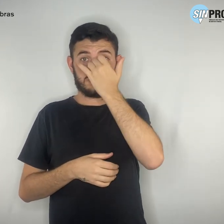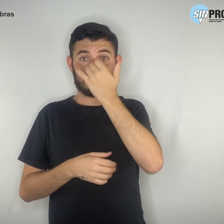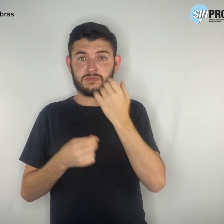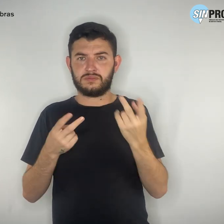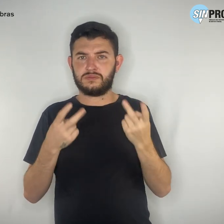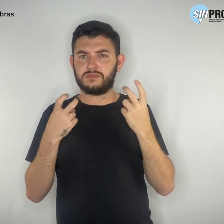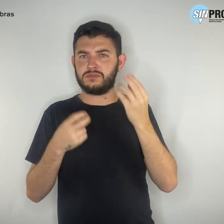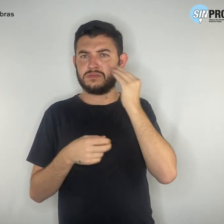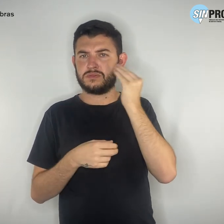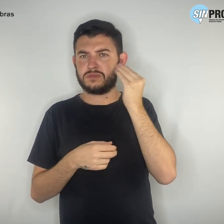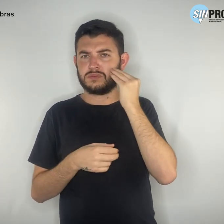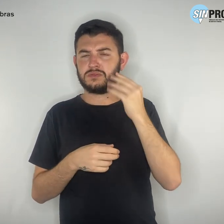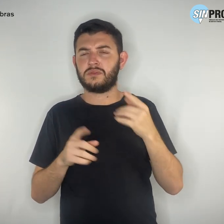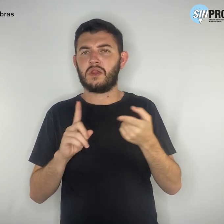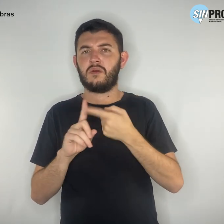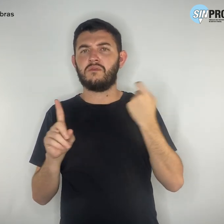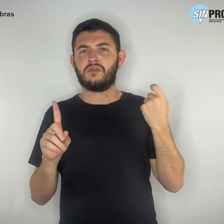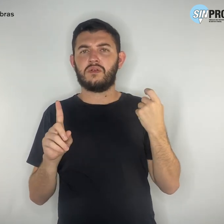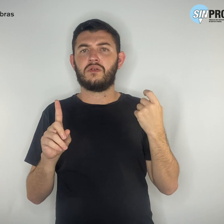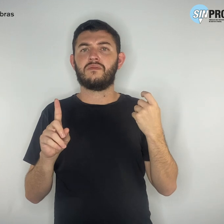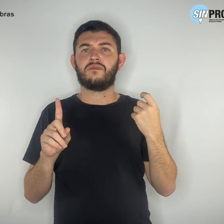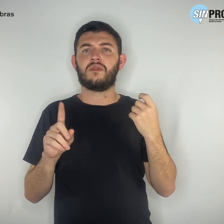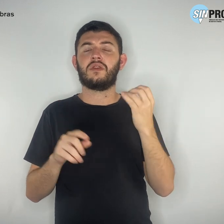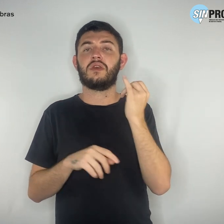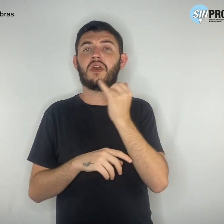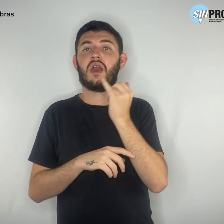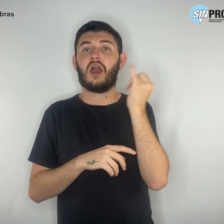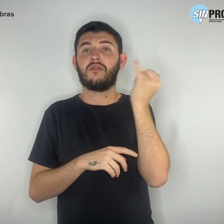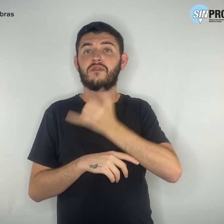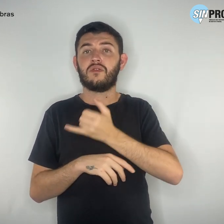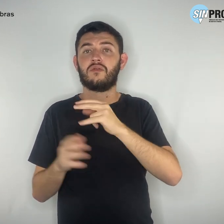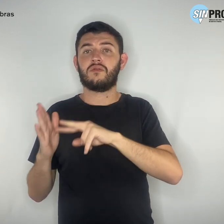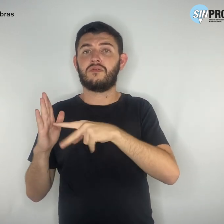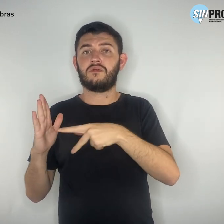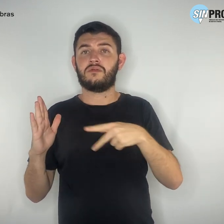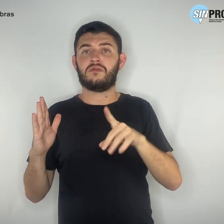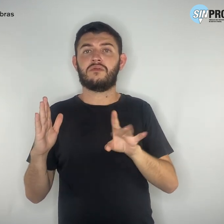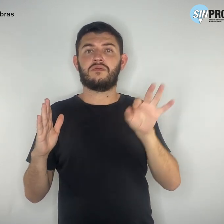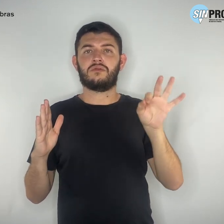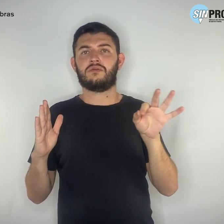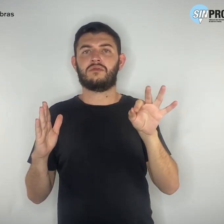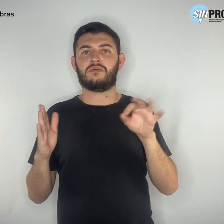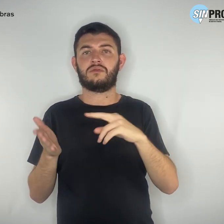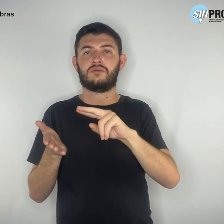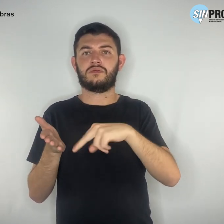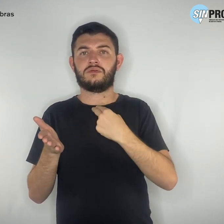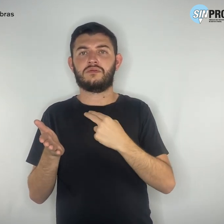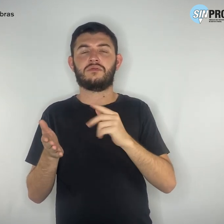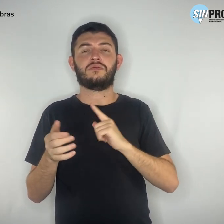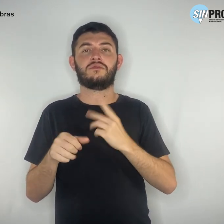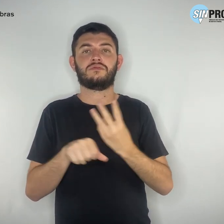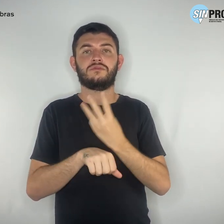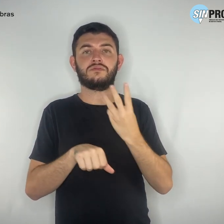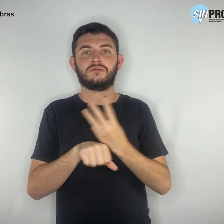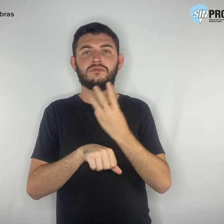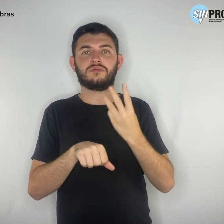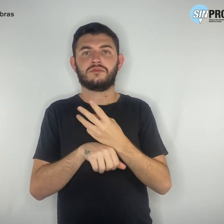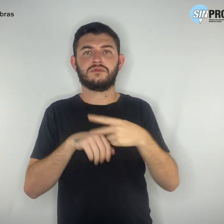tentativa de golpe e avisou ao Simpro, que recebeu a mensagem pelo WhatsApp do próprio celular